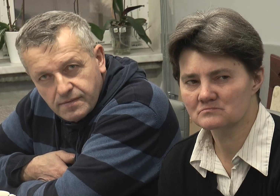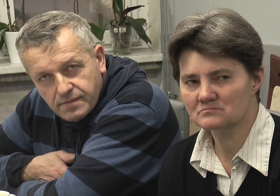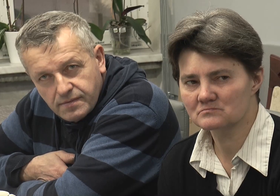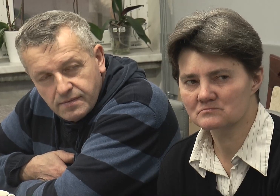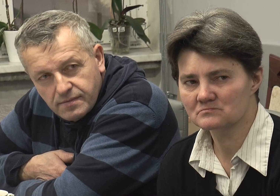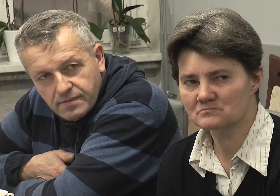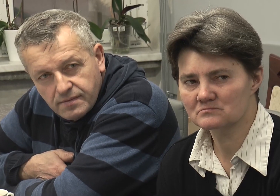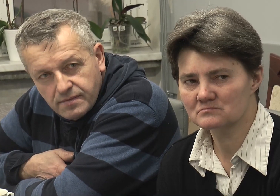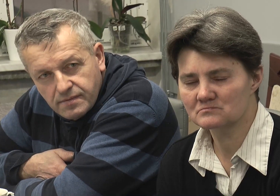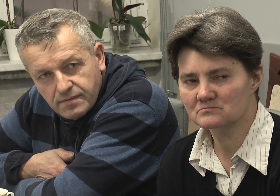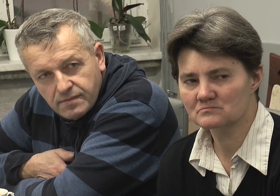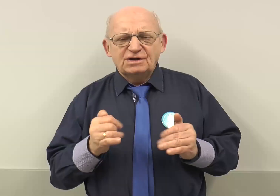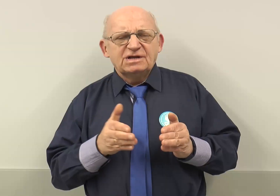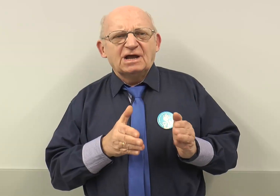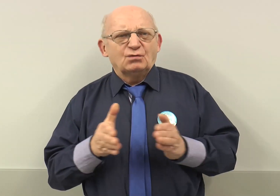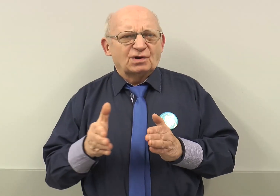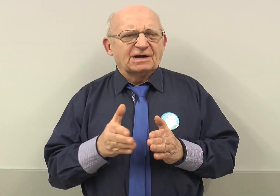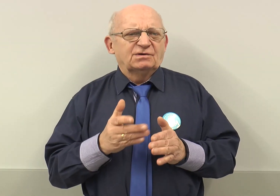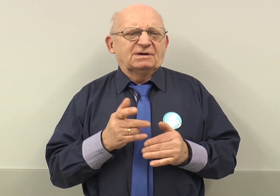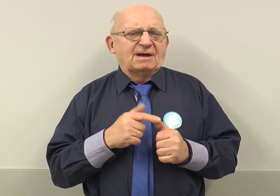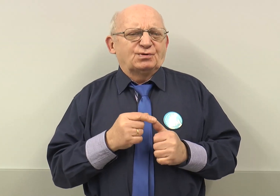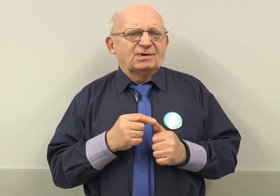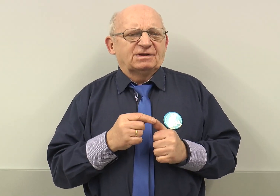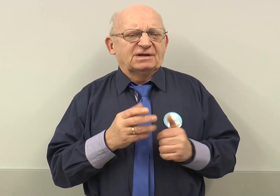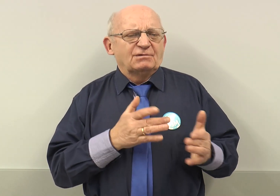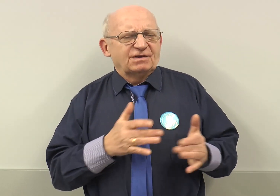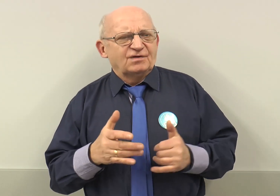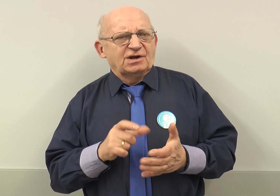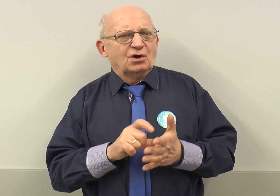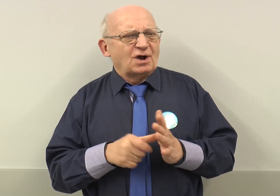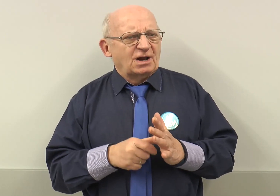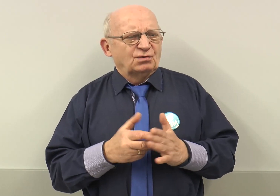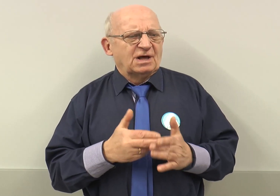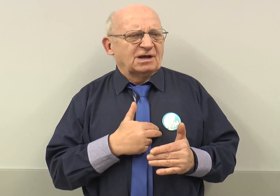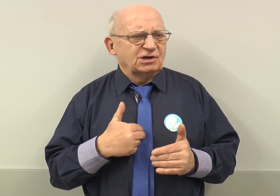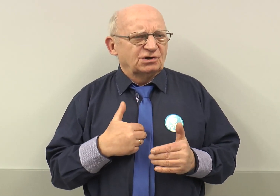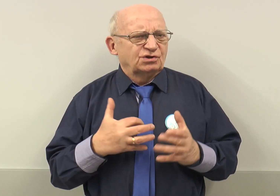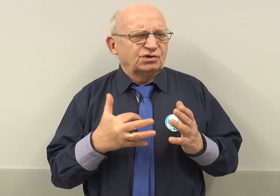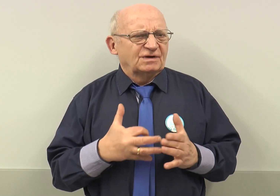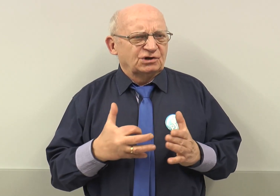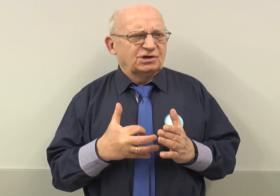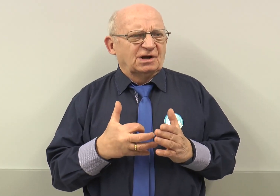podejmowane w różnych kierunkach. Na przykład załatwienie lokalu dla naszego stowarzyszenia.